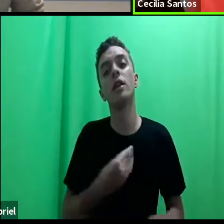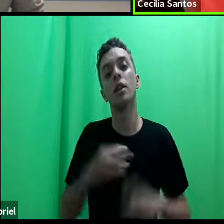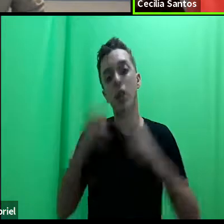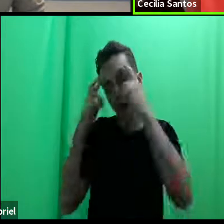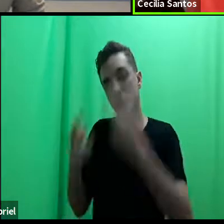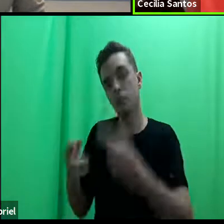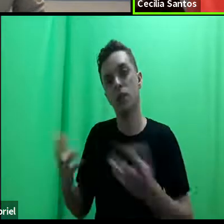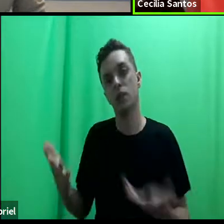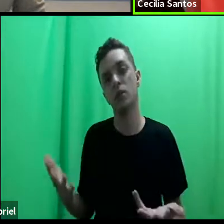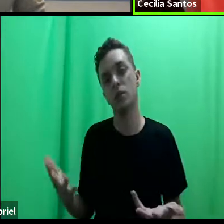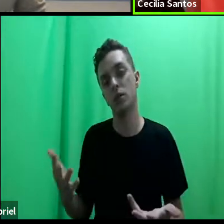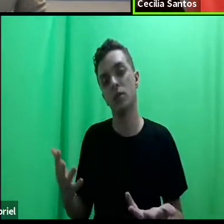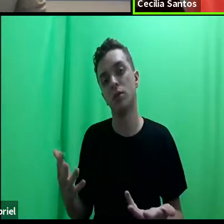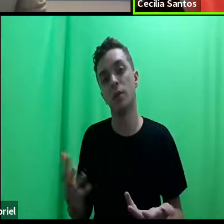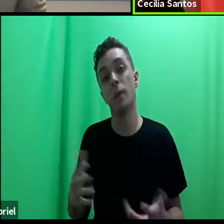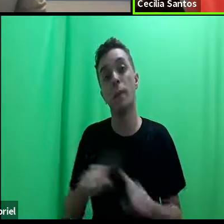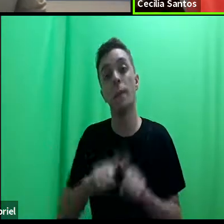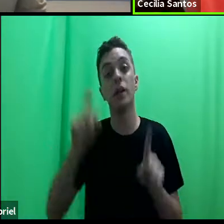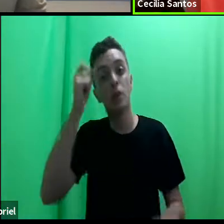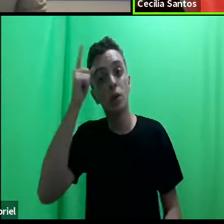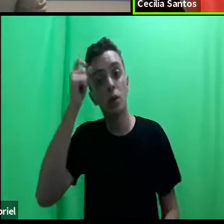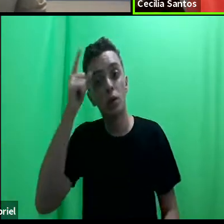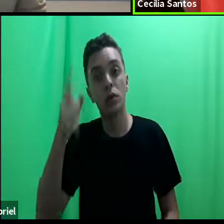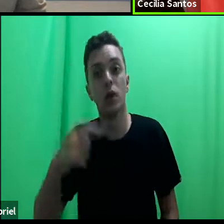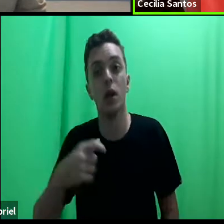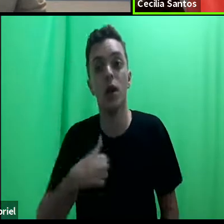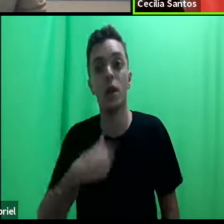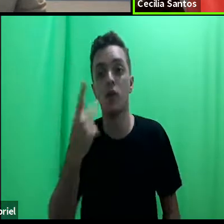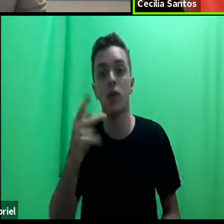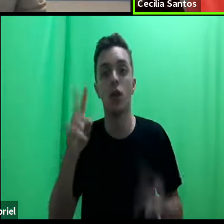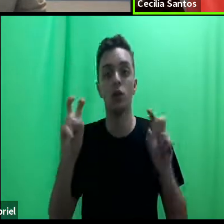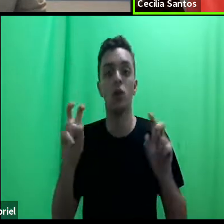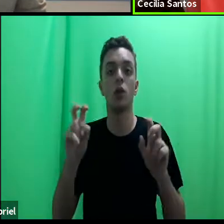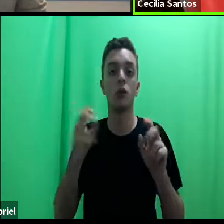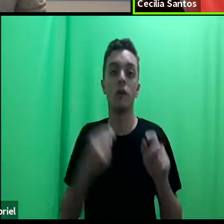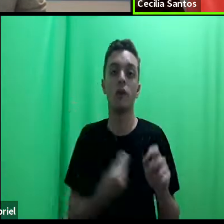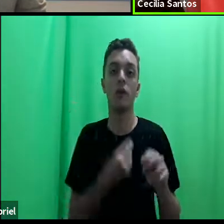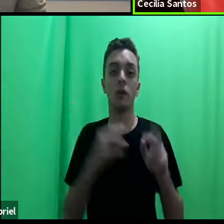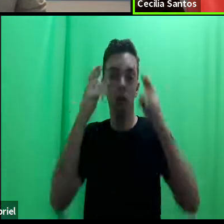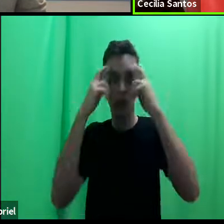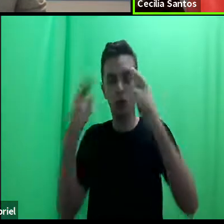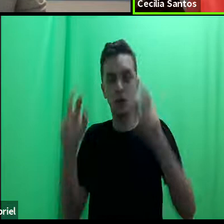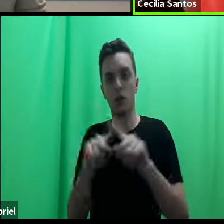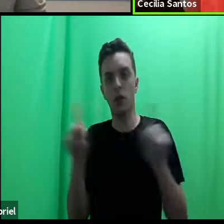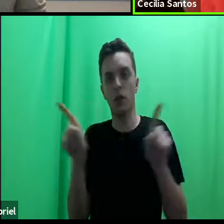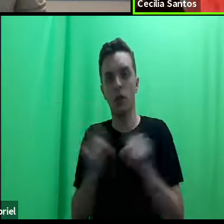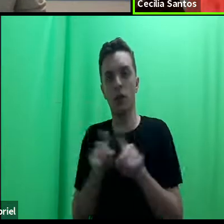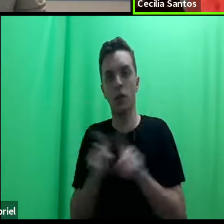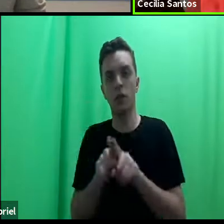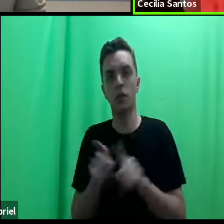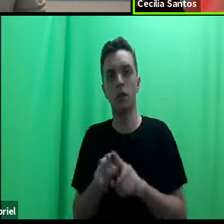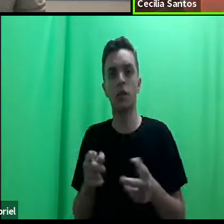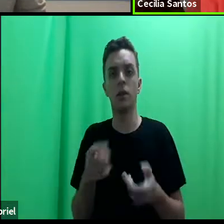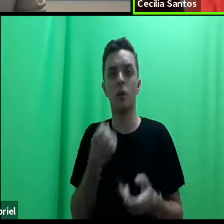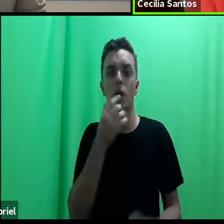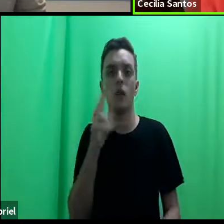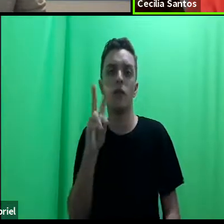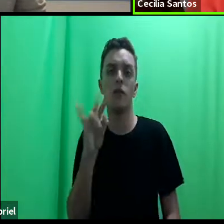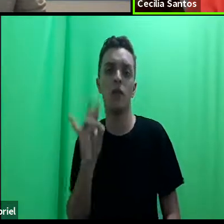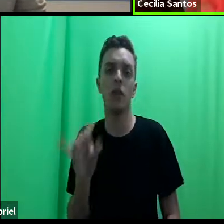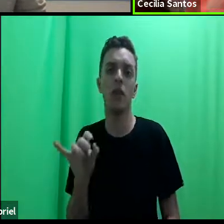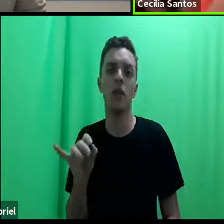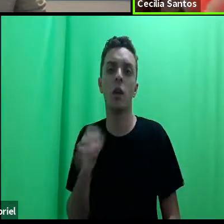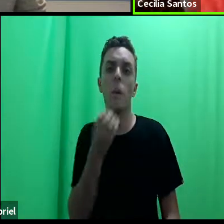Mas há culturas que não vão falar só em vida digna, mas também o bom viver, por exemplo, o bom viver